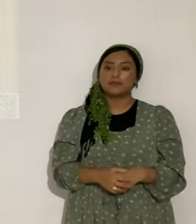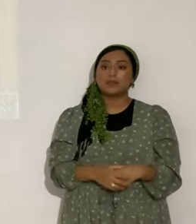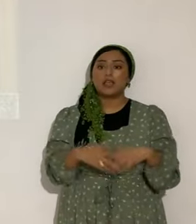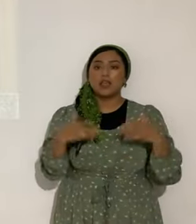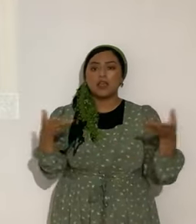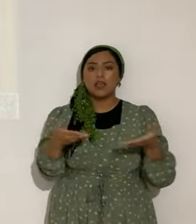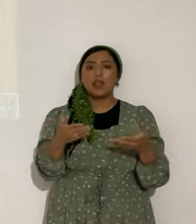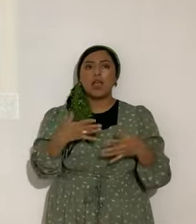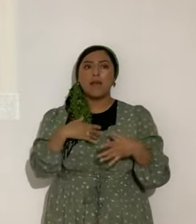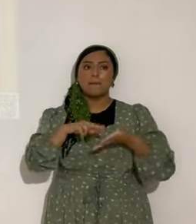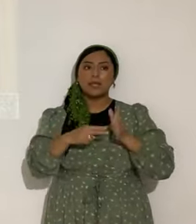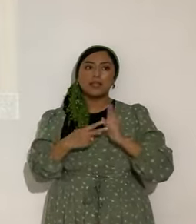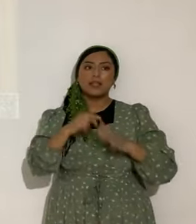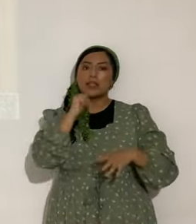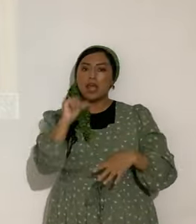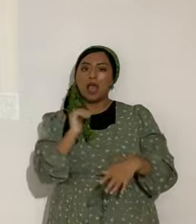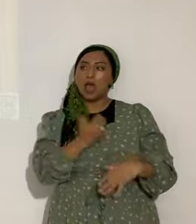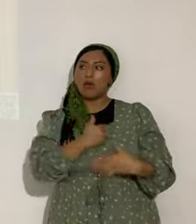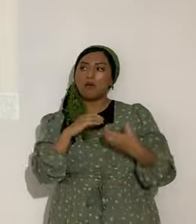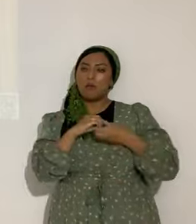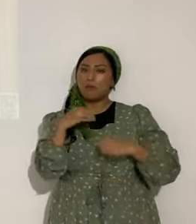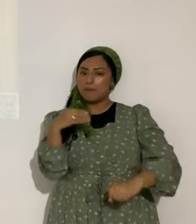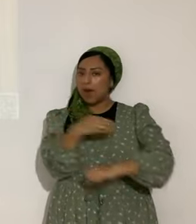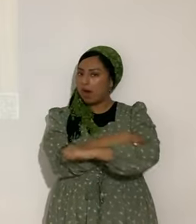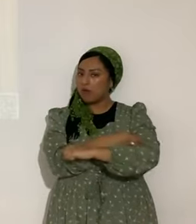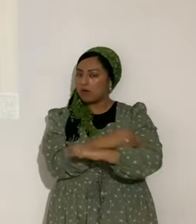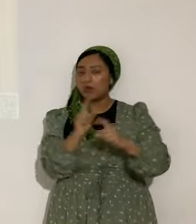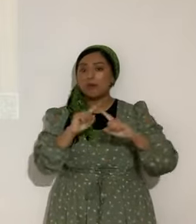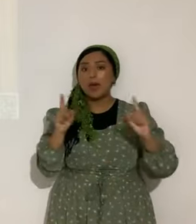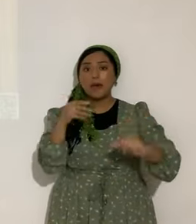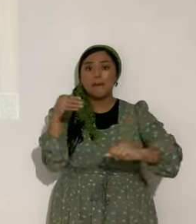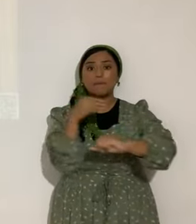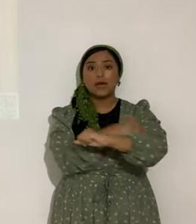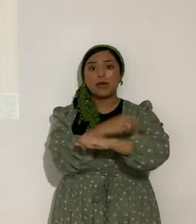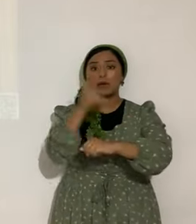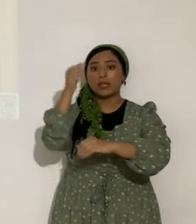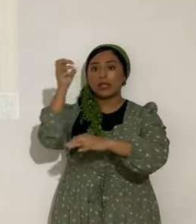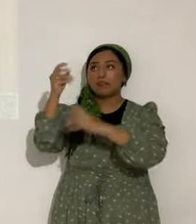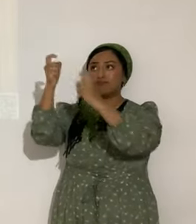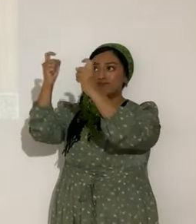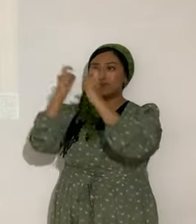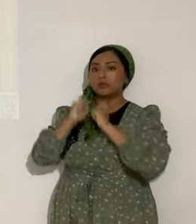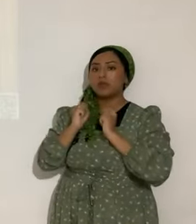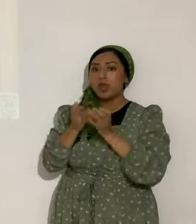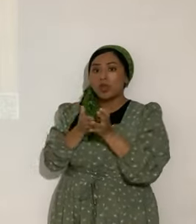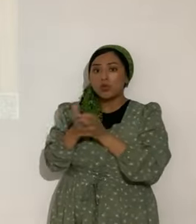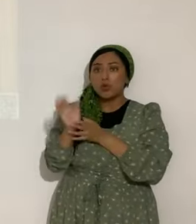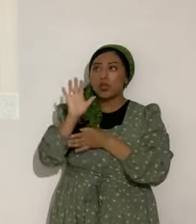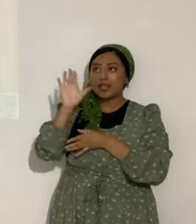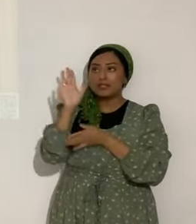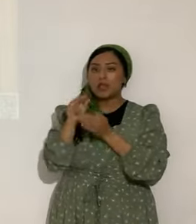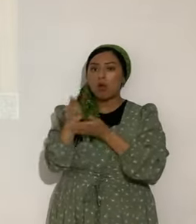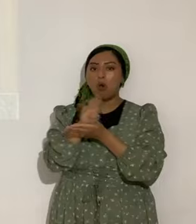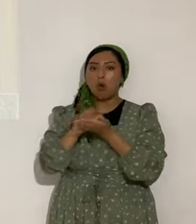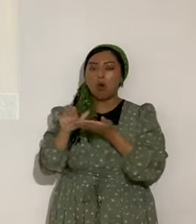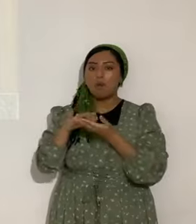me refiero no a nuestro propio poder, sino al poder que nos da Yahshua por medio de su bendito Espíritu, su Ruajacodes.